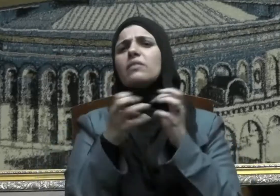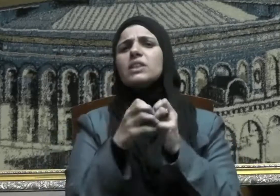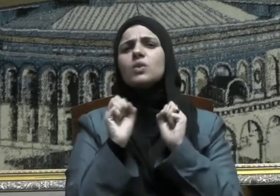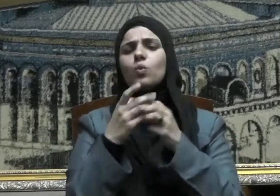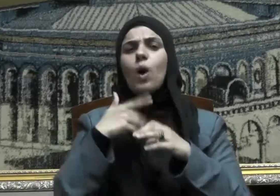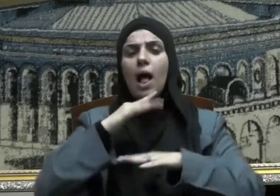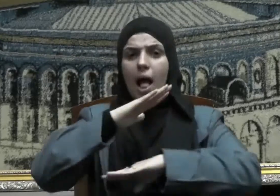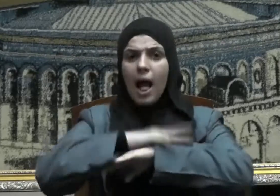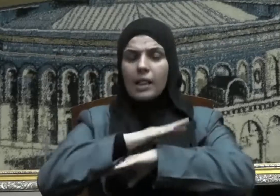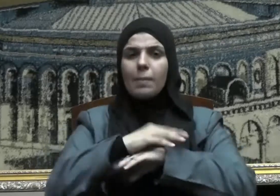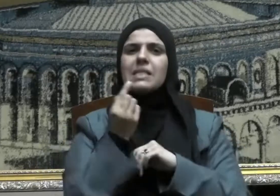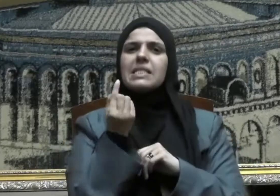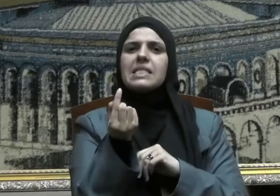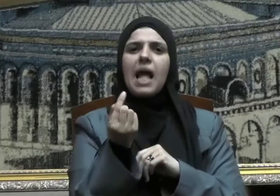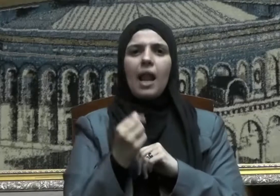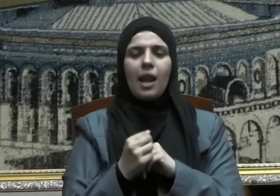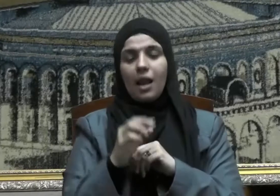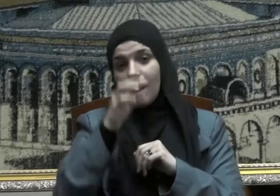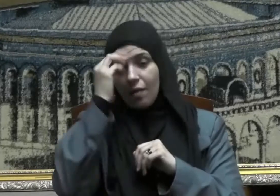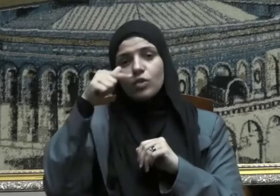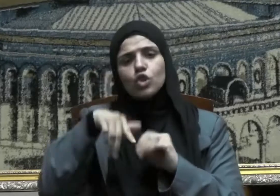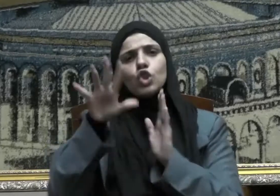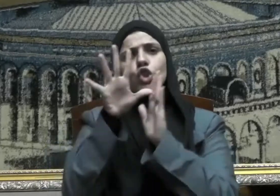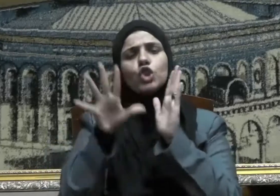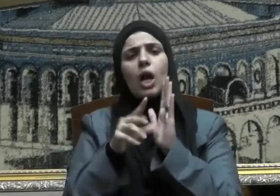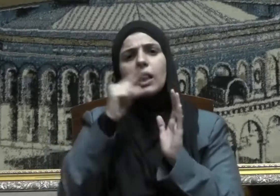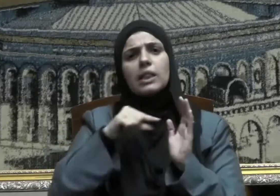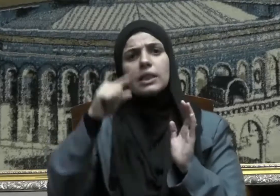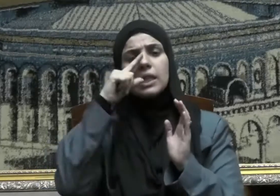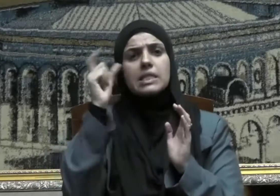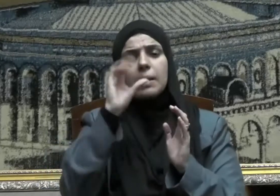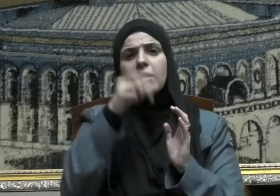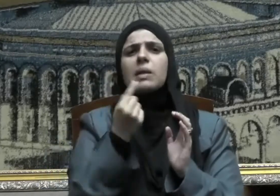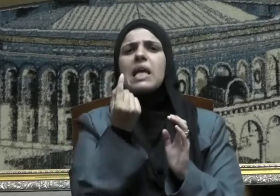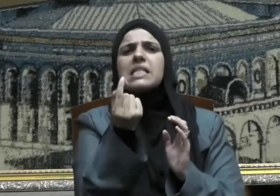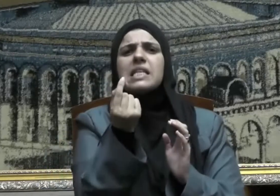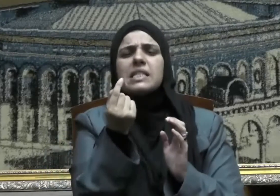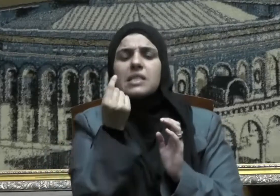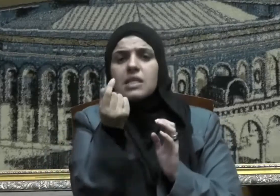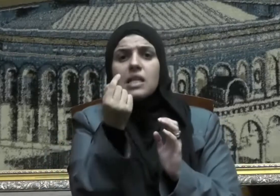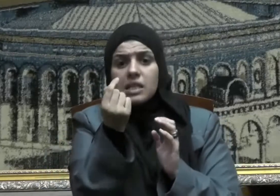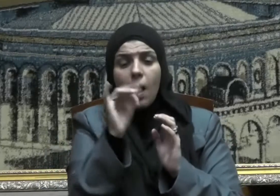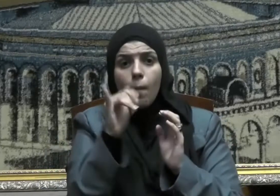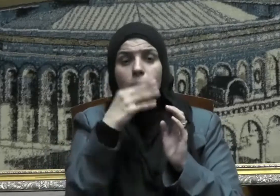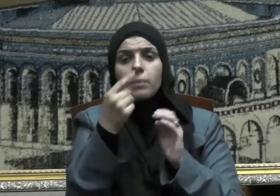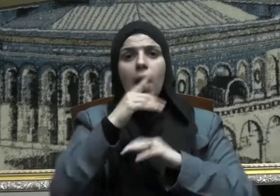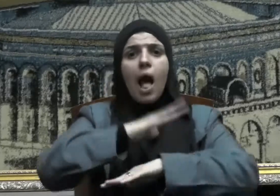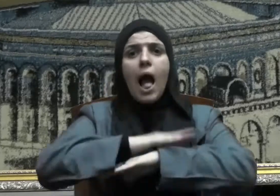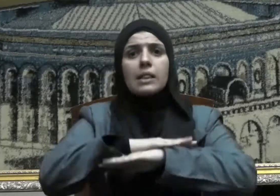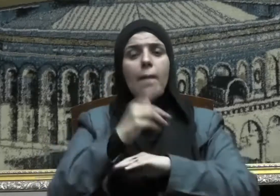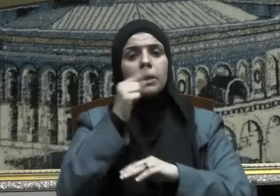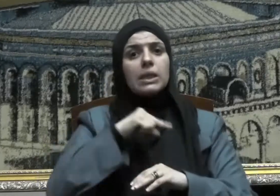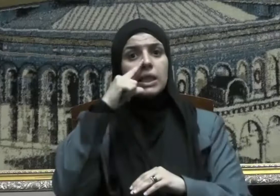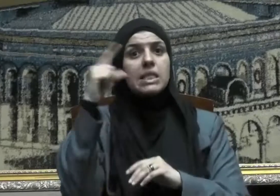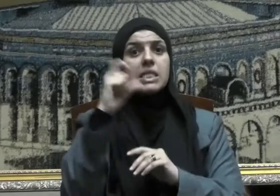الاداب ادب الاستئذان فلقد شرع الاسلام الاستئذان وجعله من الاداب